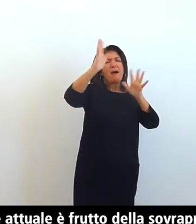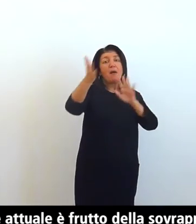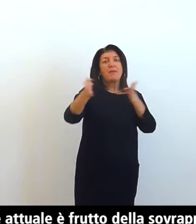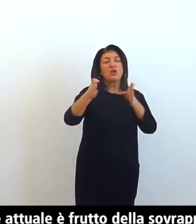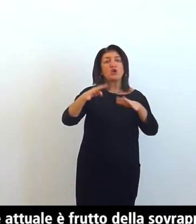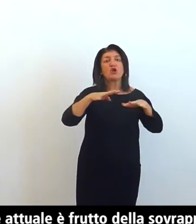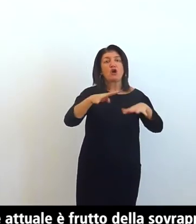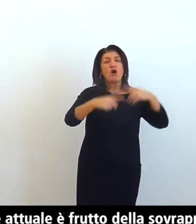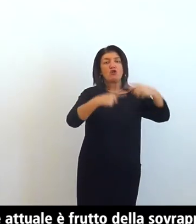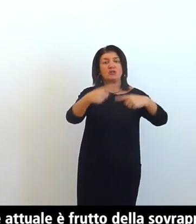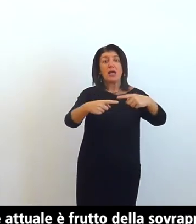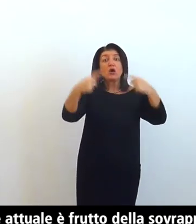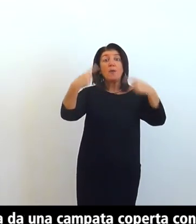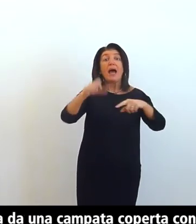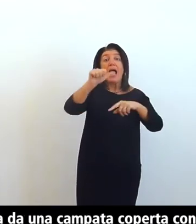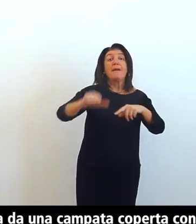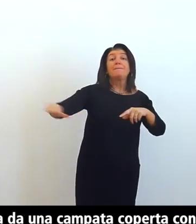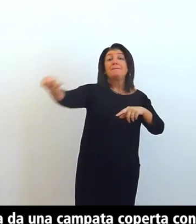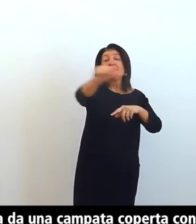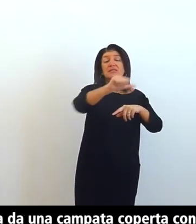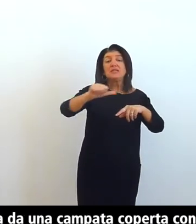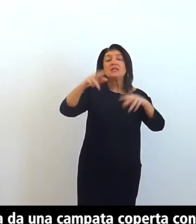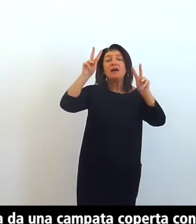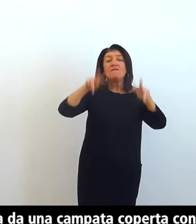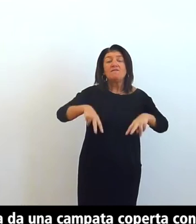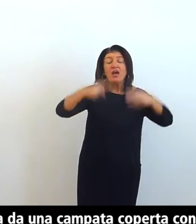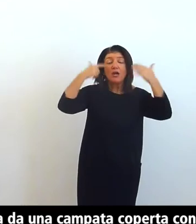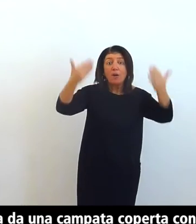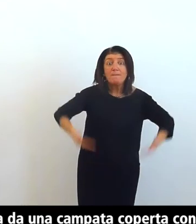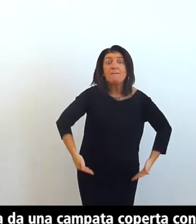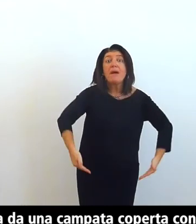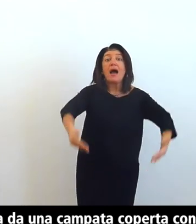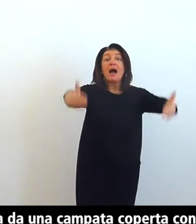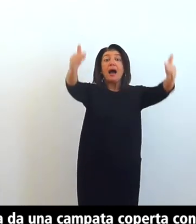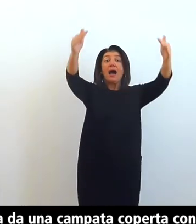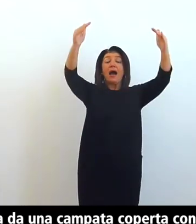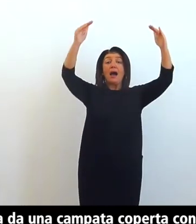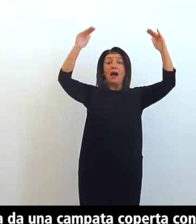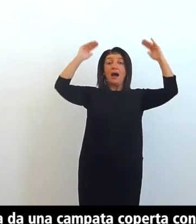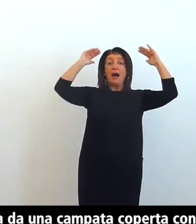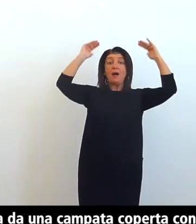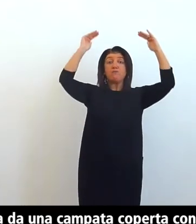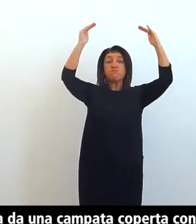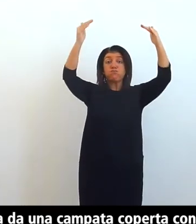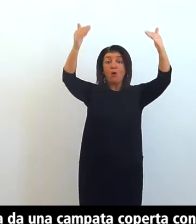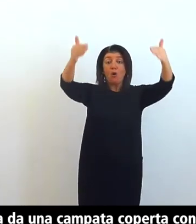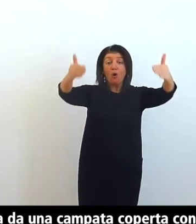'abside è preceduta da una campata coperta da una volta a botte impostata su due semicolonne che